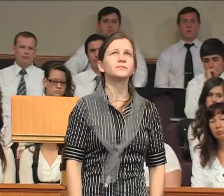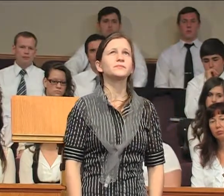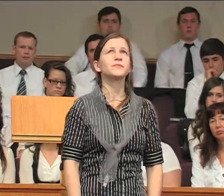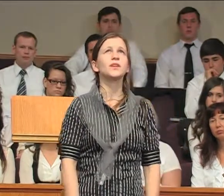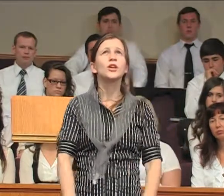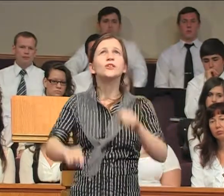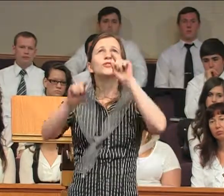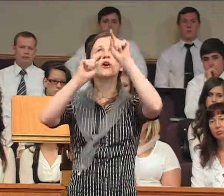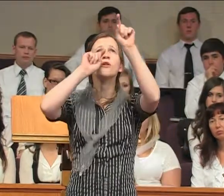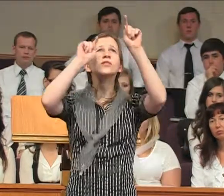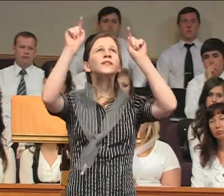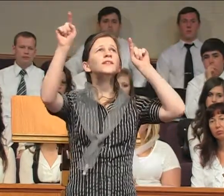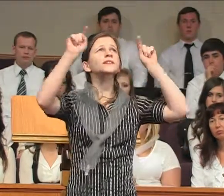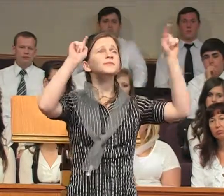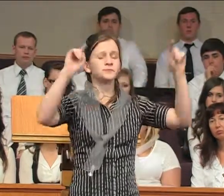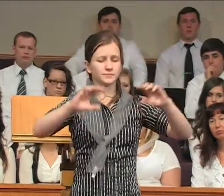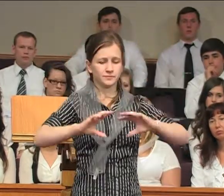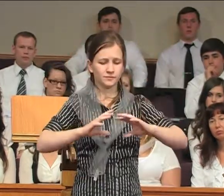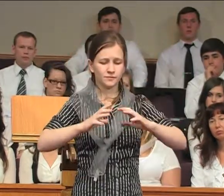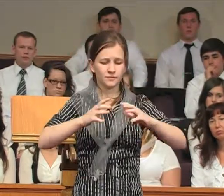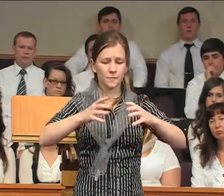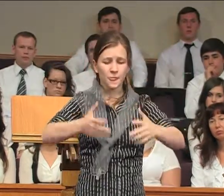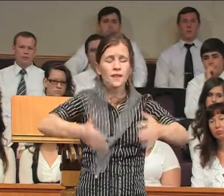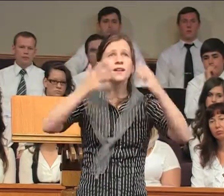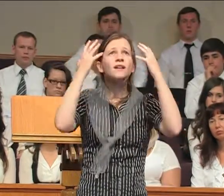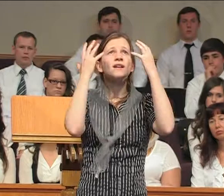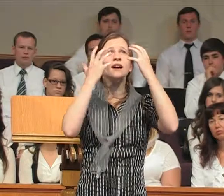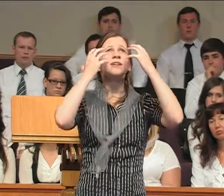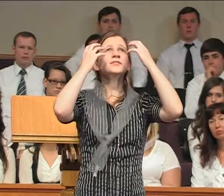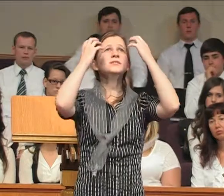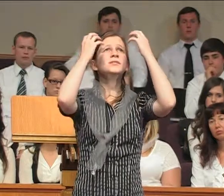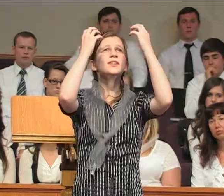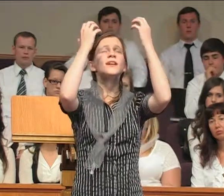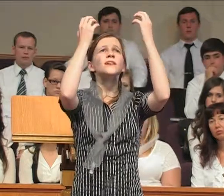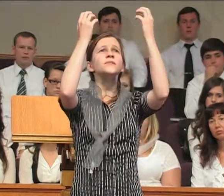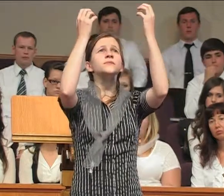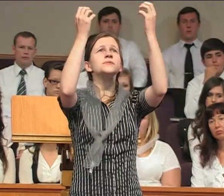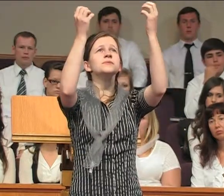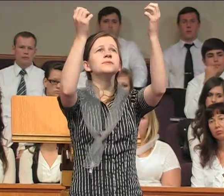Звезды мира потускнеют,